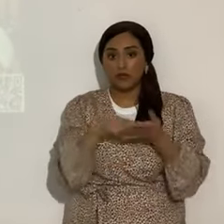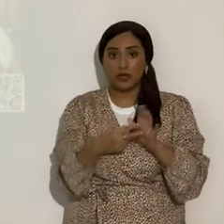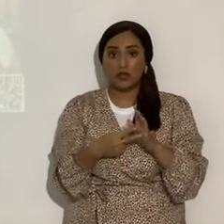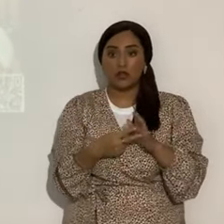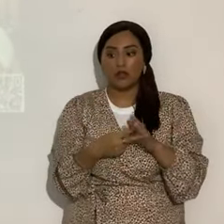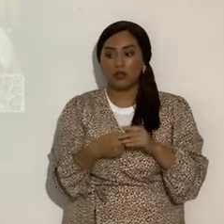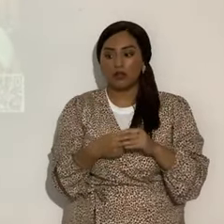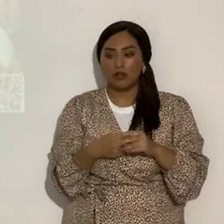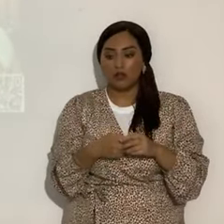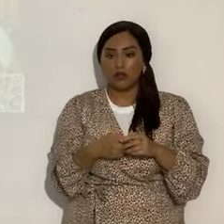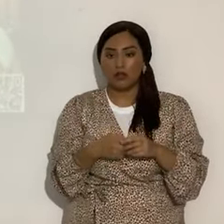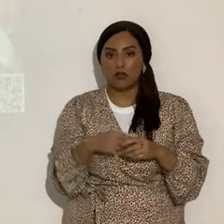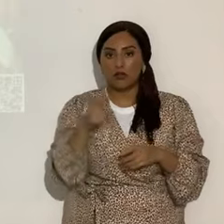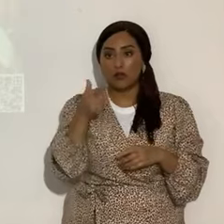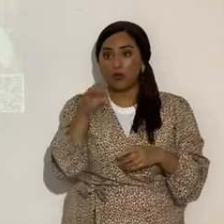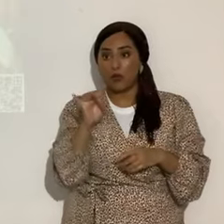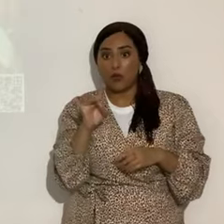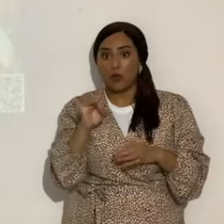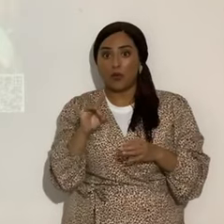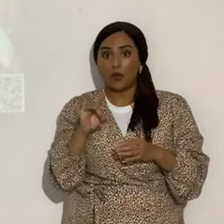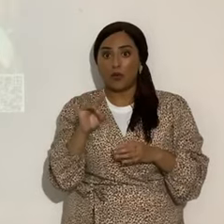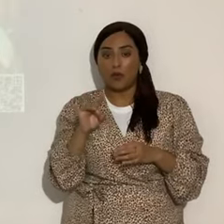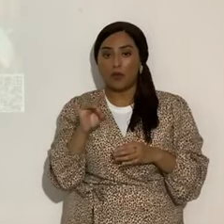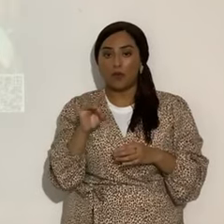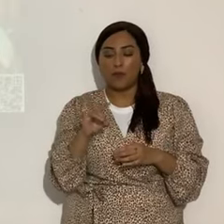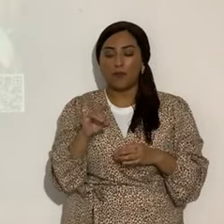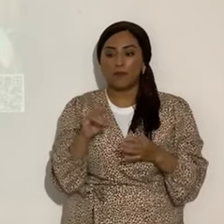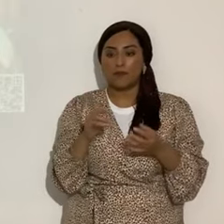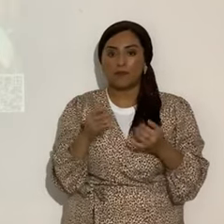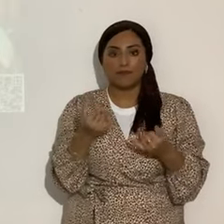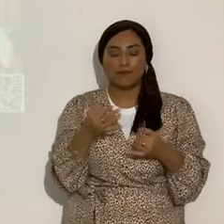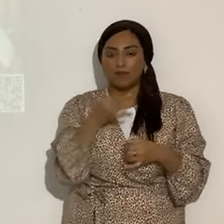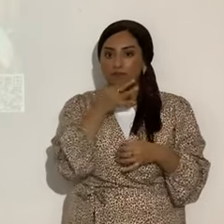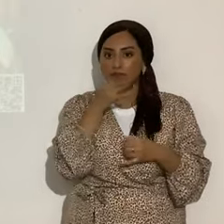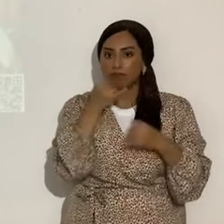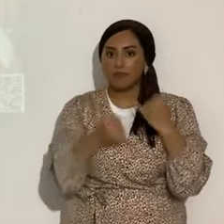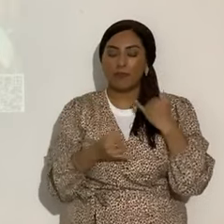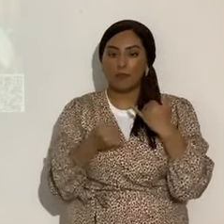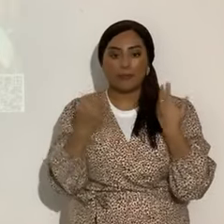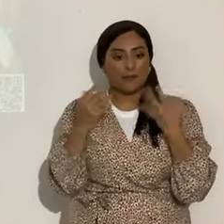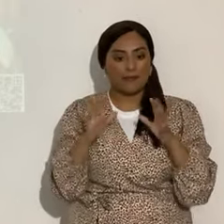25, 26, 27, 28, no, no, esto ya está, ya viene, ya, ya está,